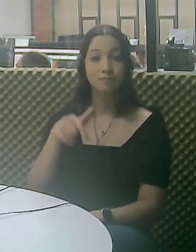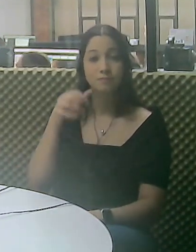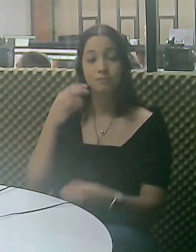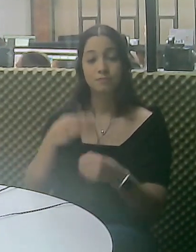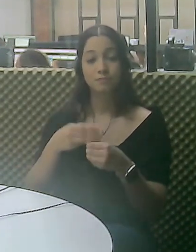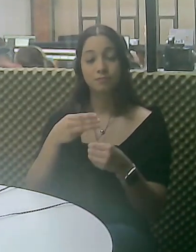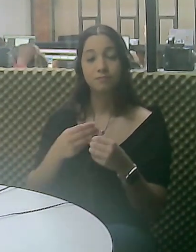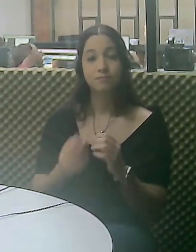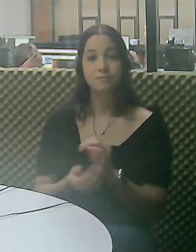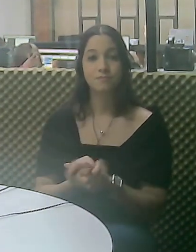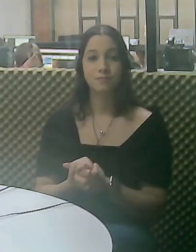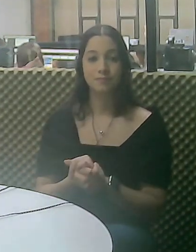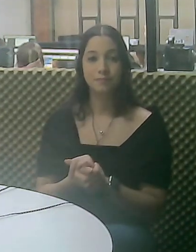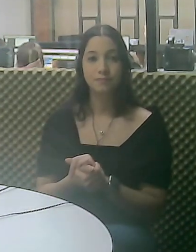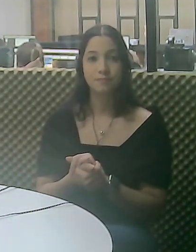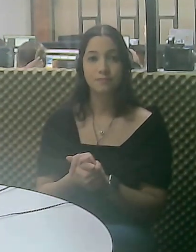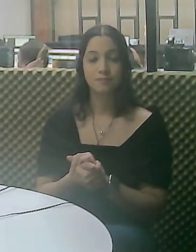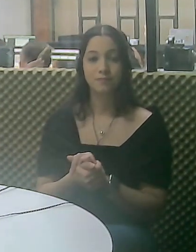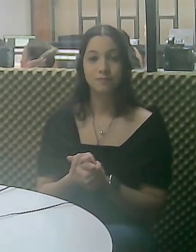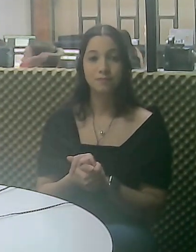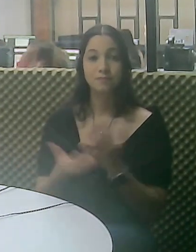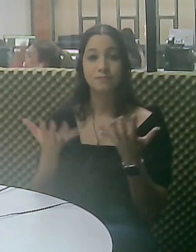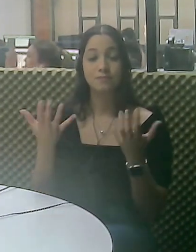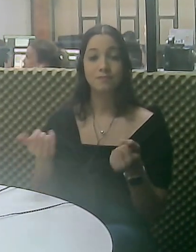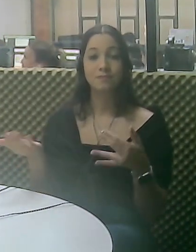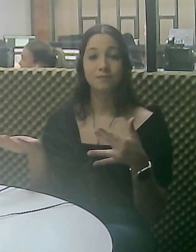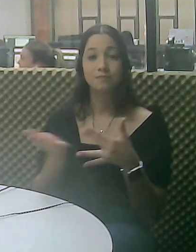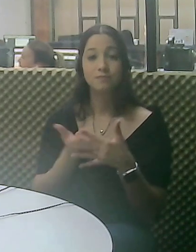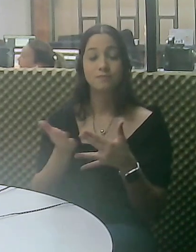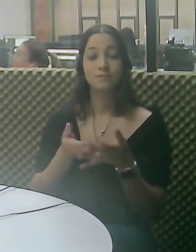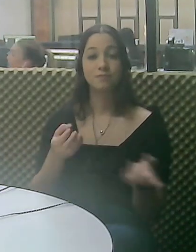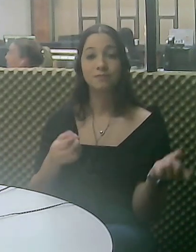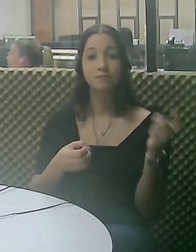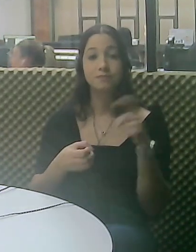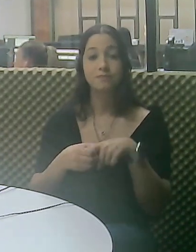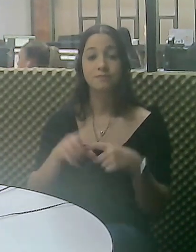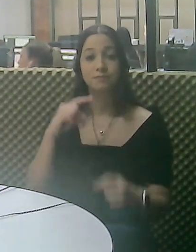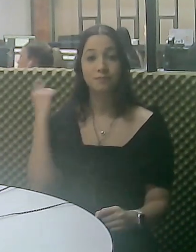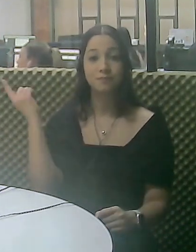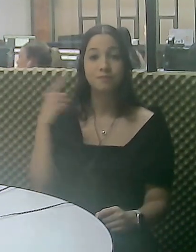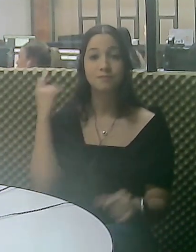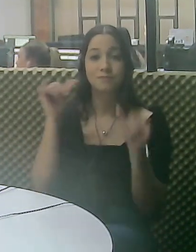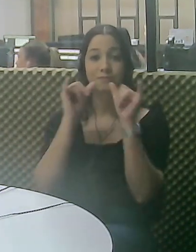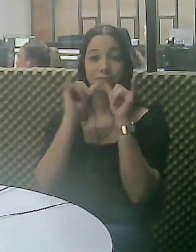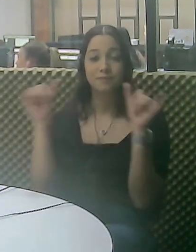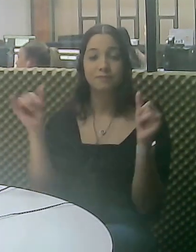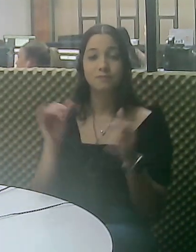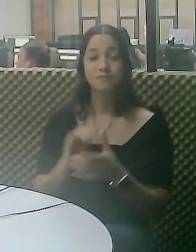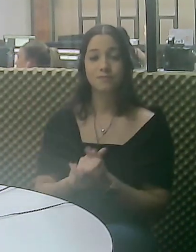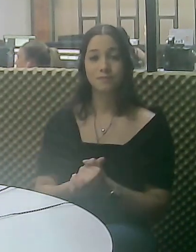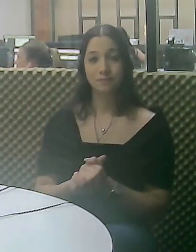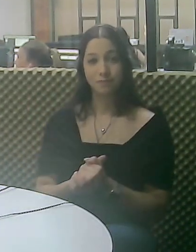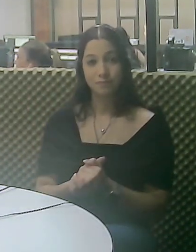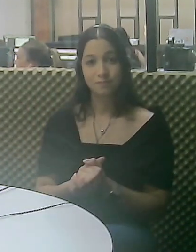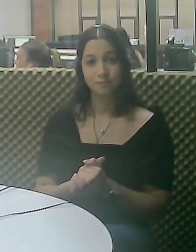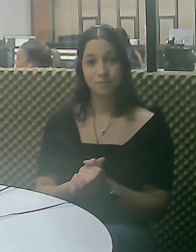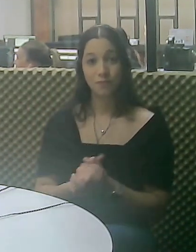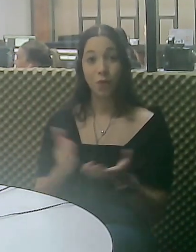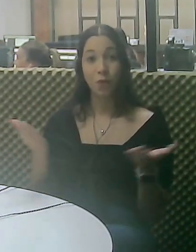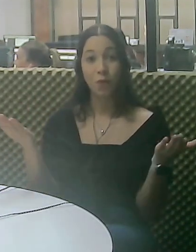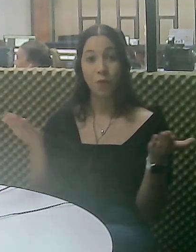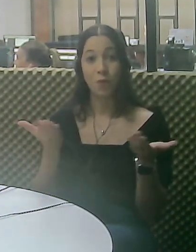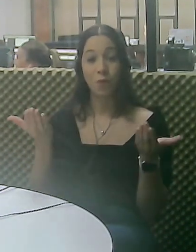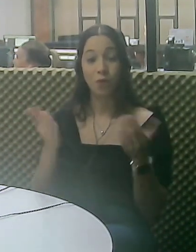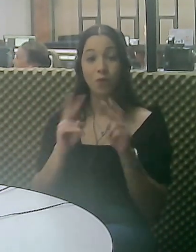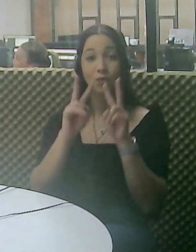gente vem atendendo e apresentando aqui dentro do nosso município. Vamos para um rápido intervalo e já